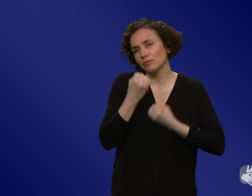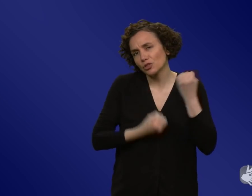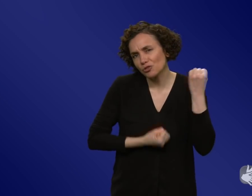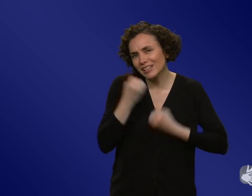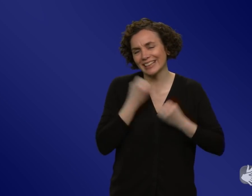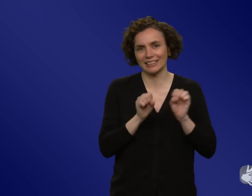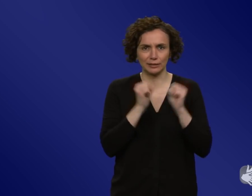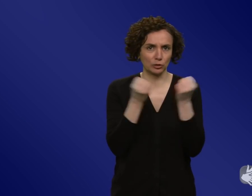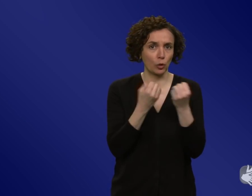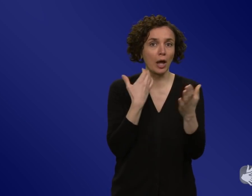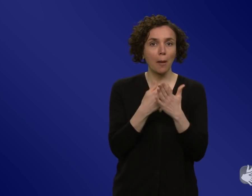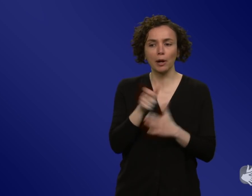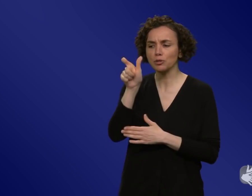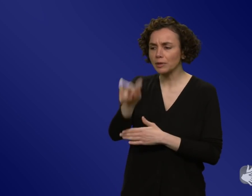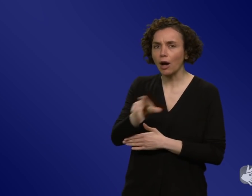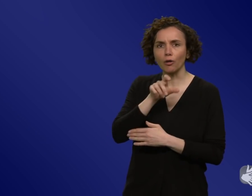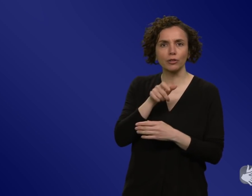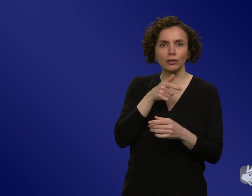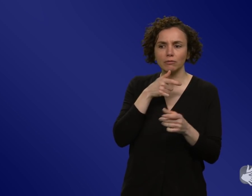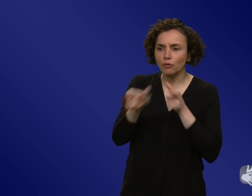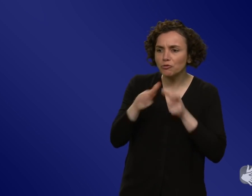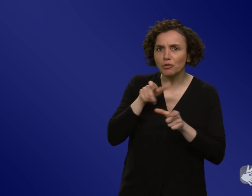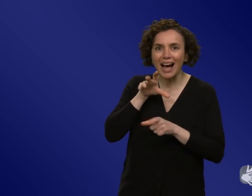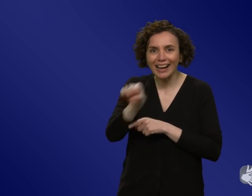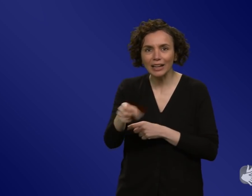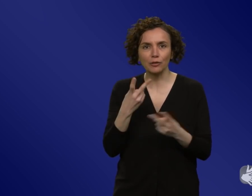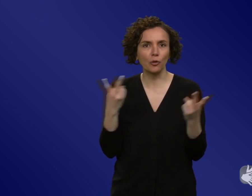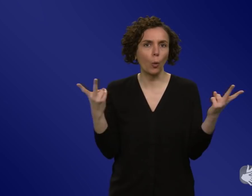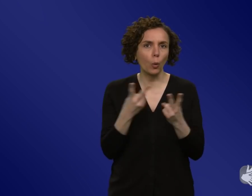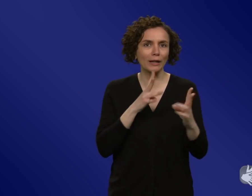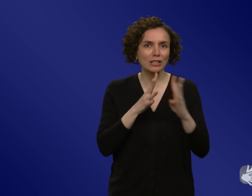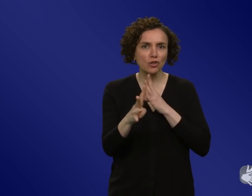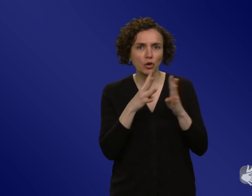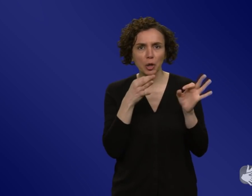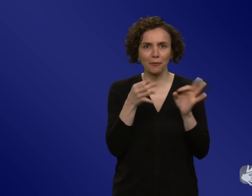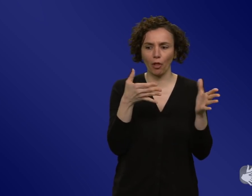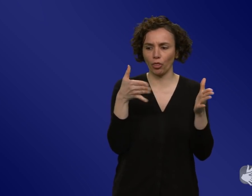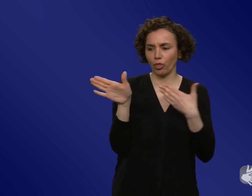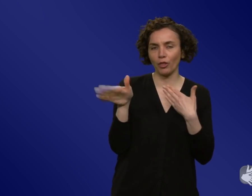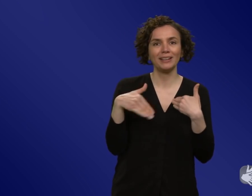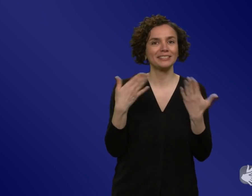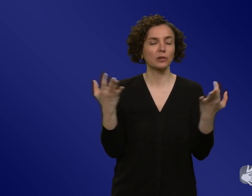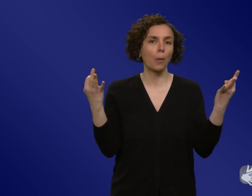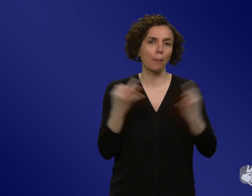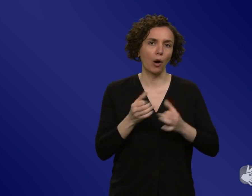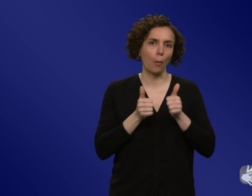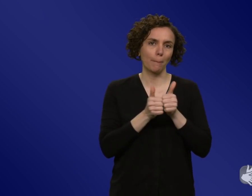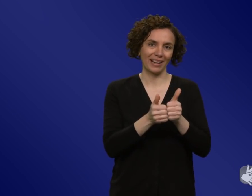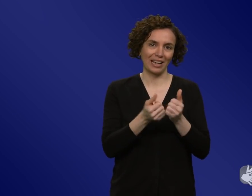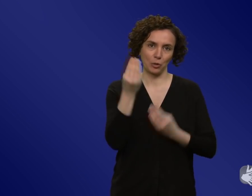dass man in eine gewisse Richtung gedrängt wird, in einer Talkshow oder so. Also da braucht auch professionelle Begleitung der WissenschaftlerInnen, dass die auch